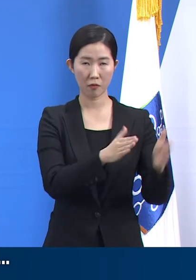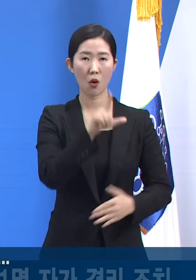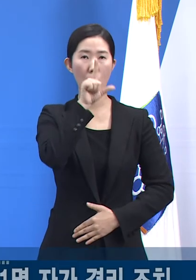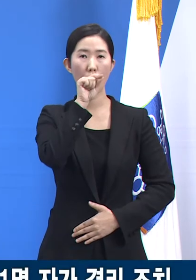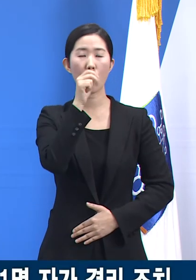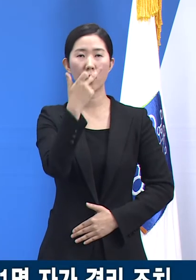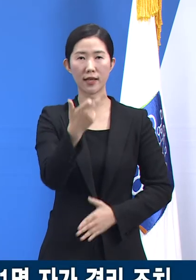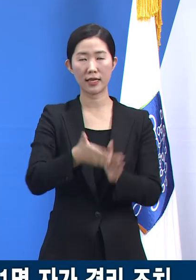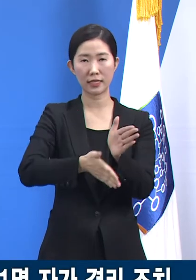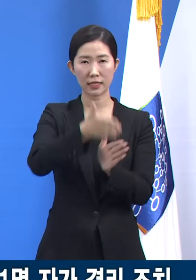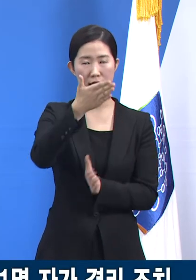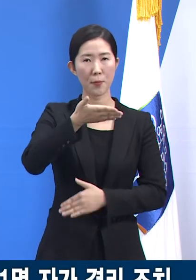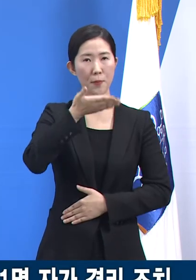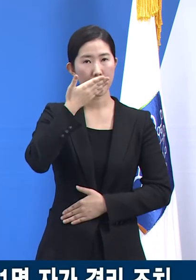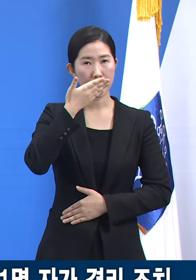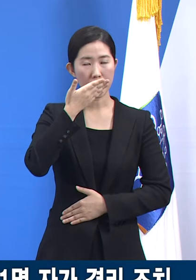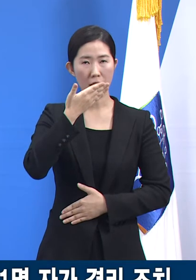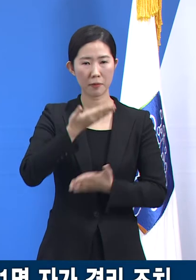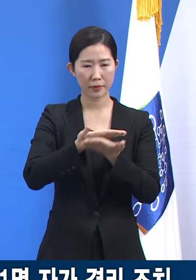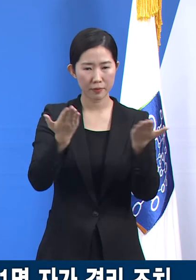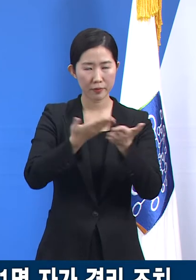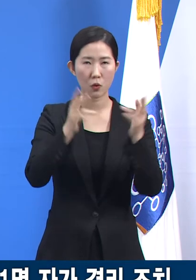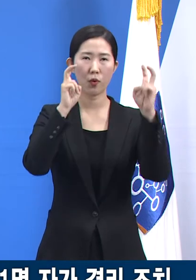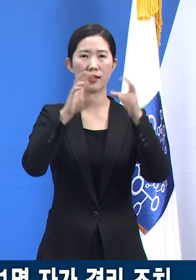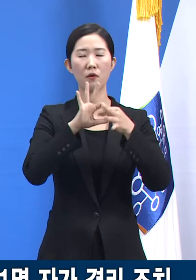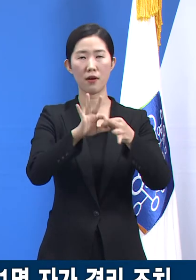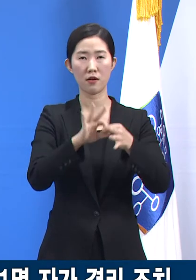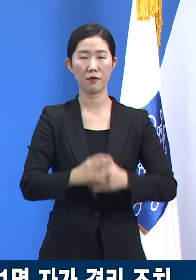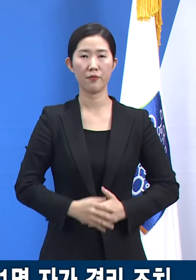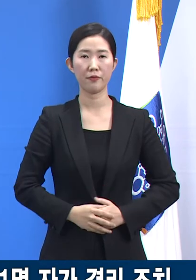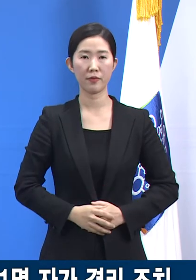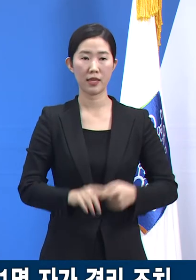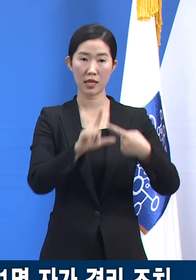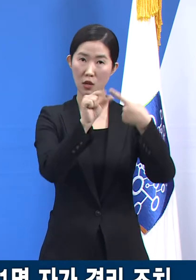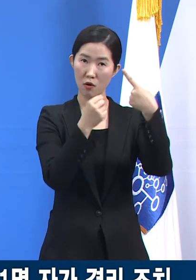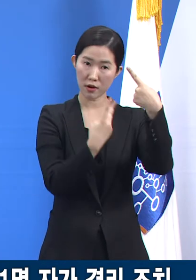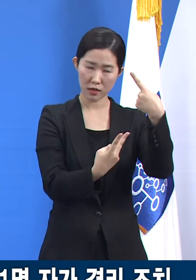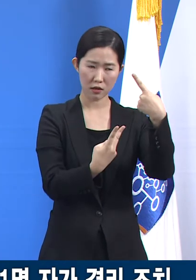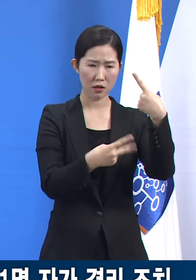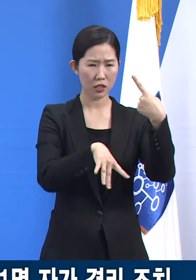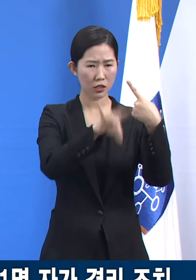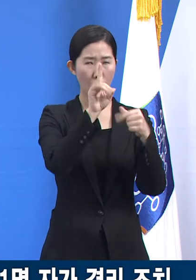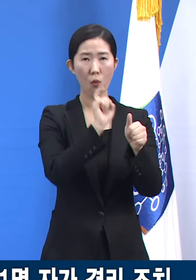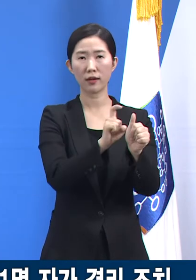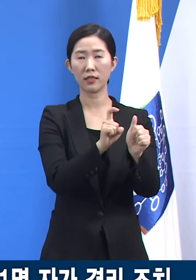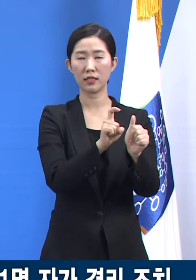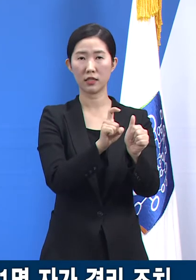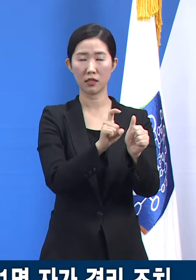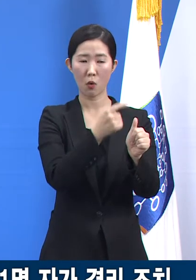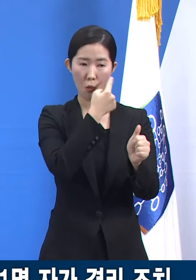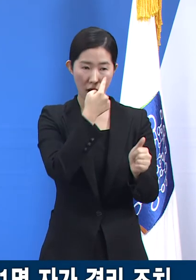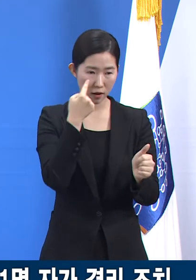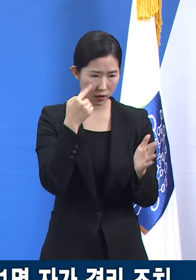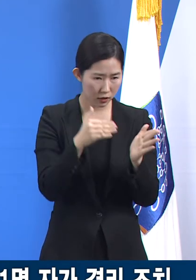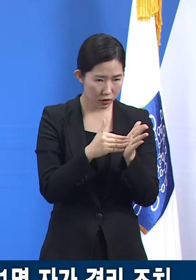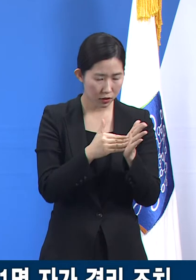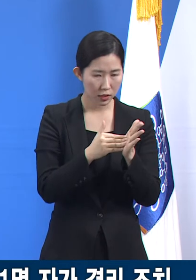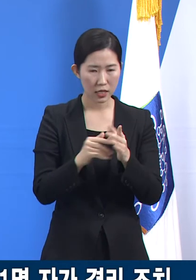급식업체 관련 확진 상황입니다. 지난 1월 2일 최초 확진자가 발생한 이후 6일까지